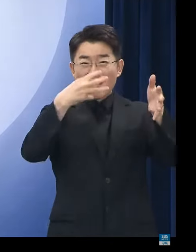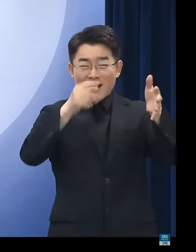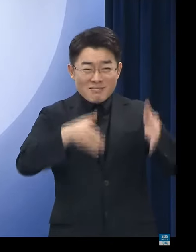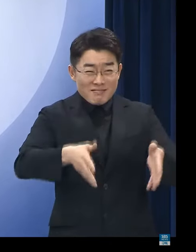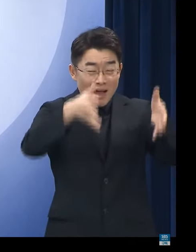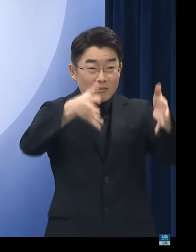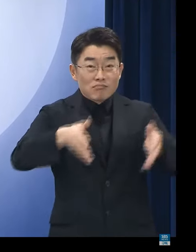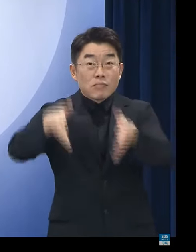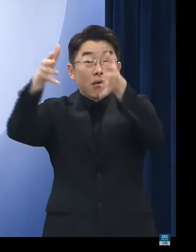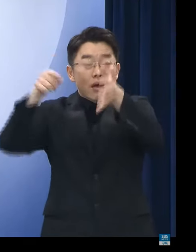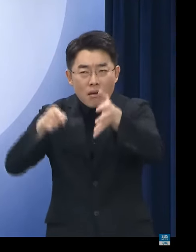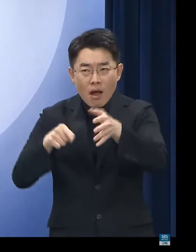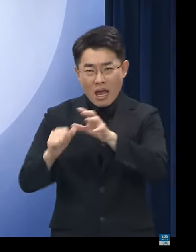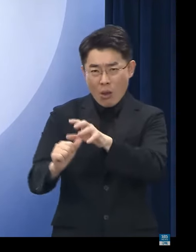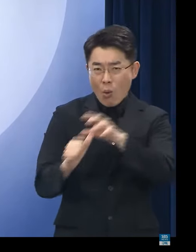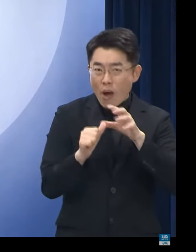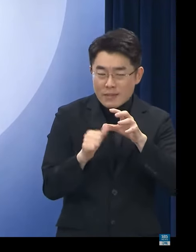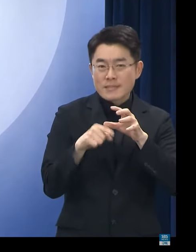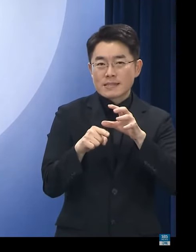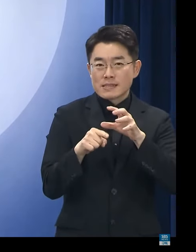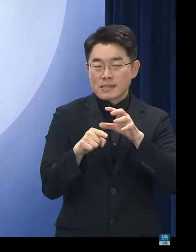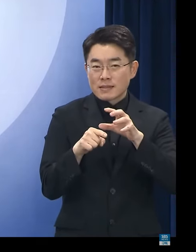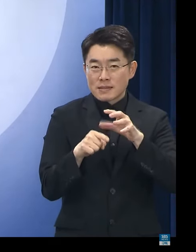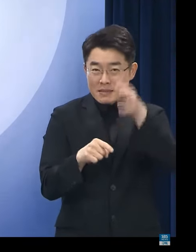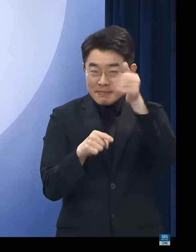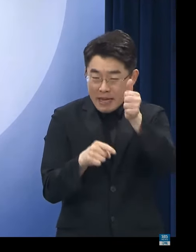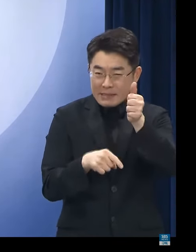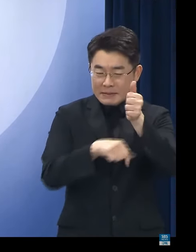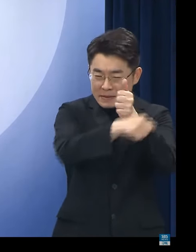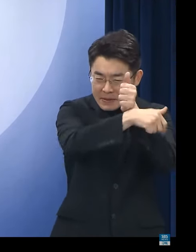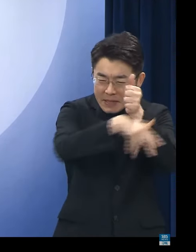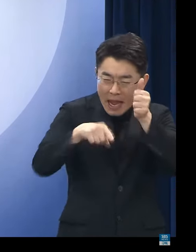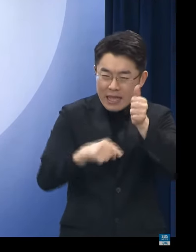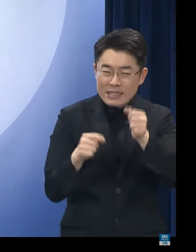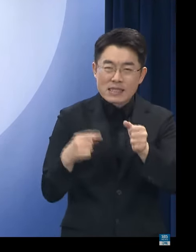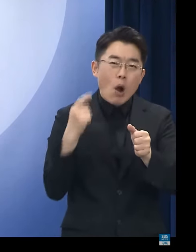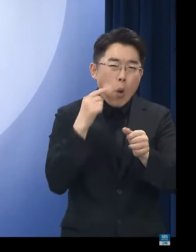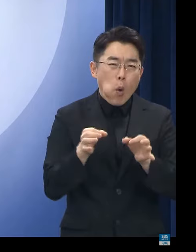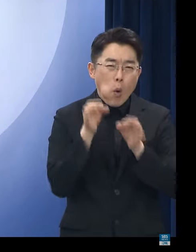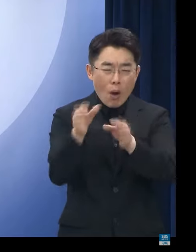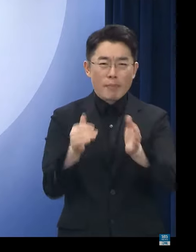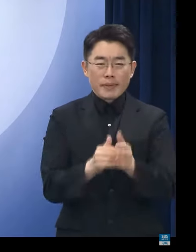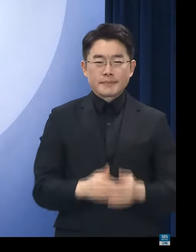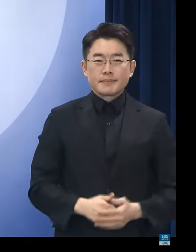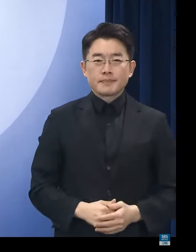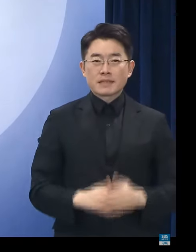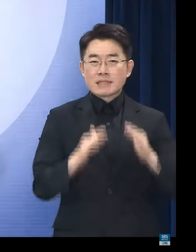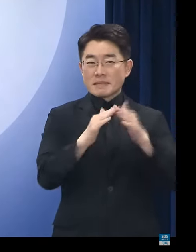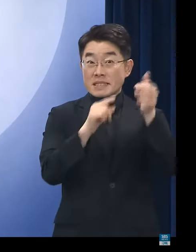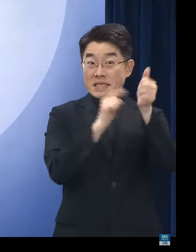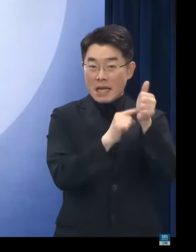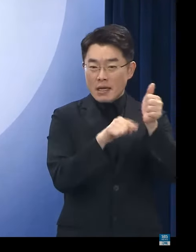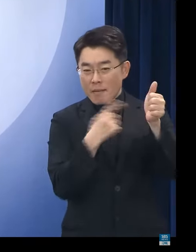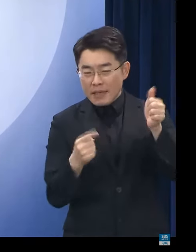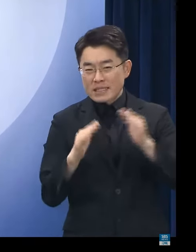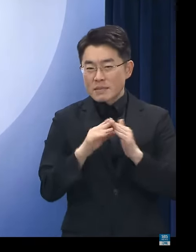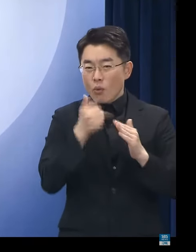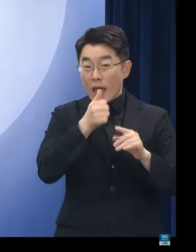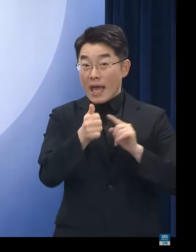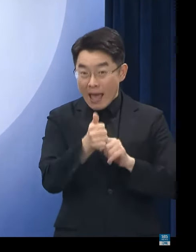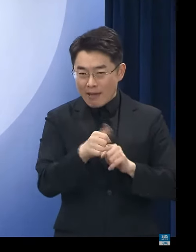이를 조직적으로 악용하는 세력이 나타났습니다. 임대인이 공인중개사,